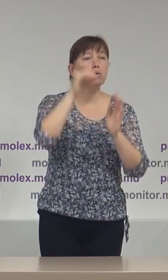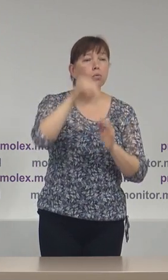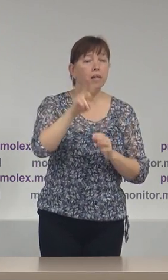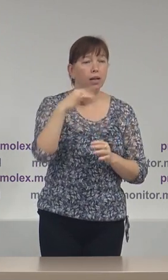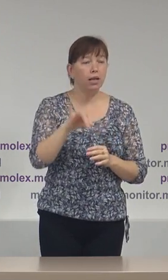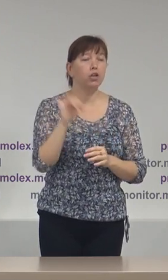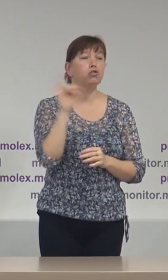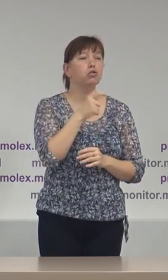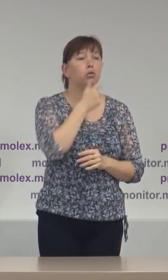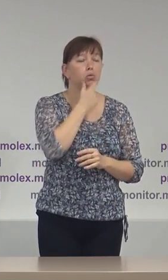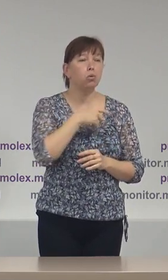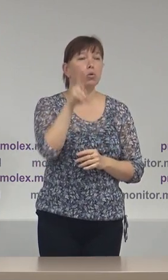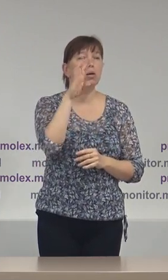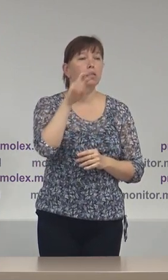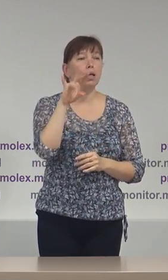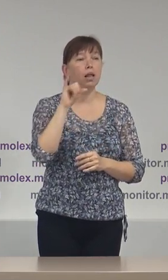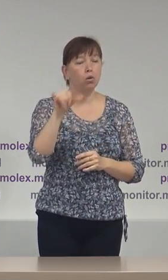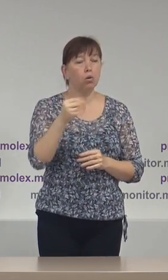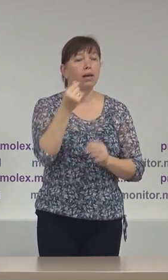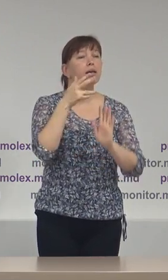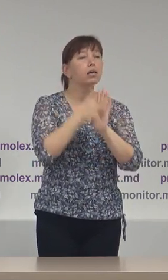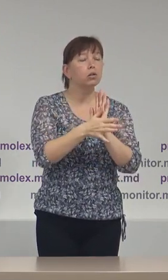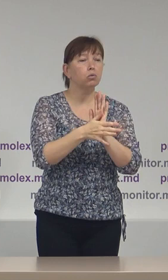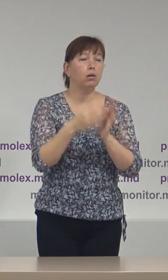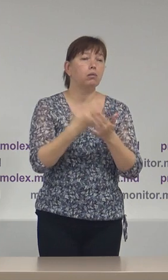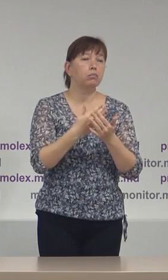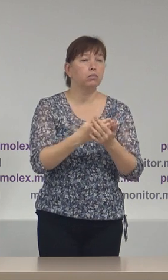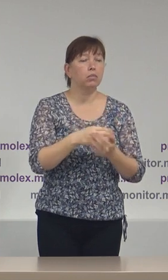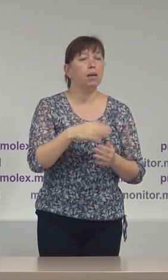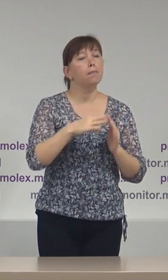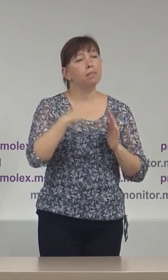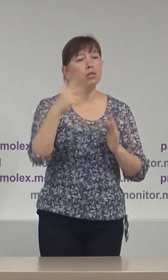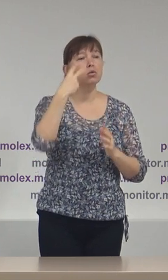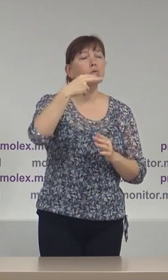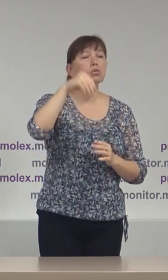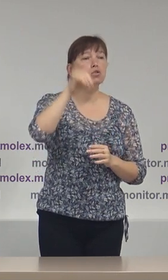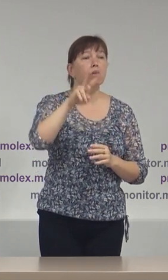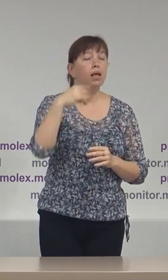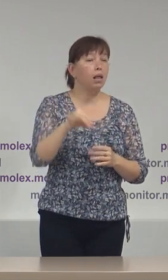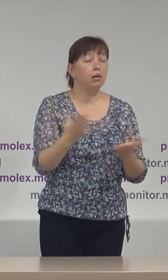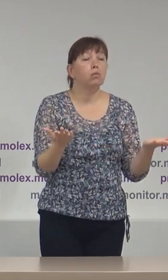și domnul Deliu cheltuieli estimate la peste 20.000 lei